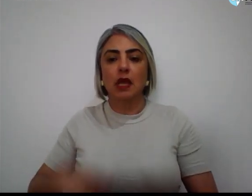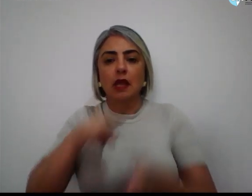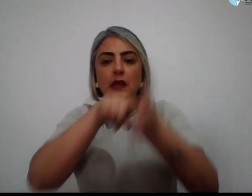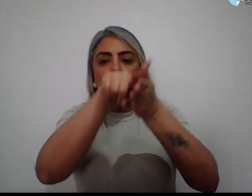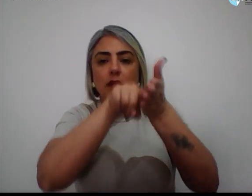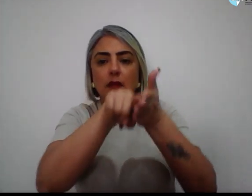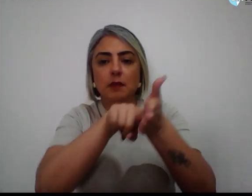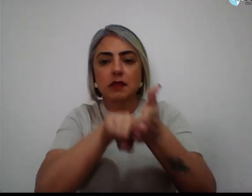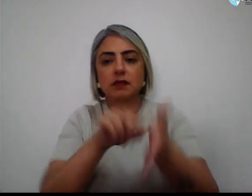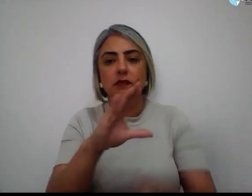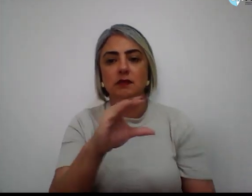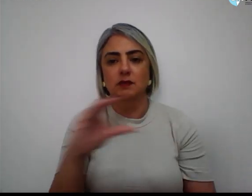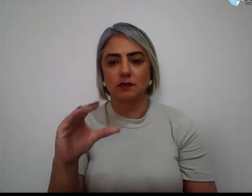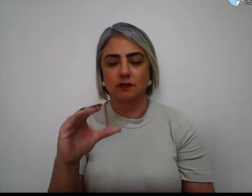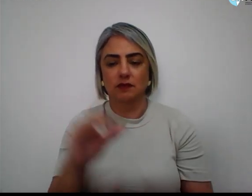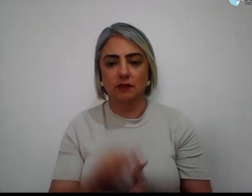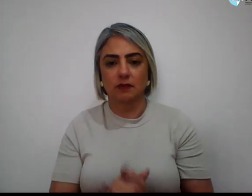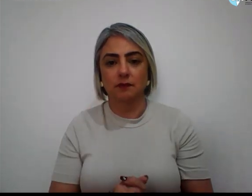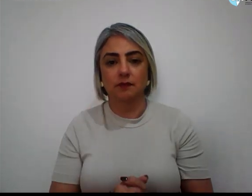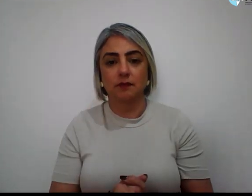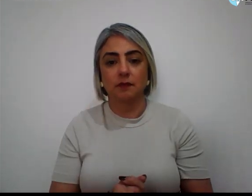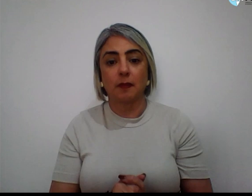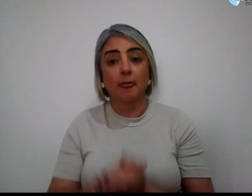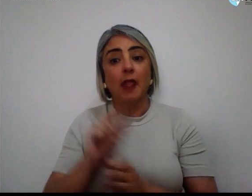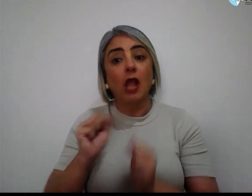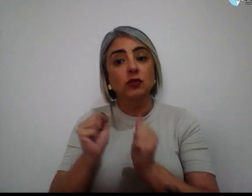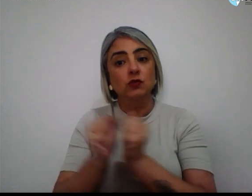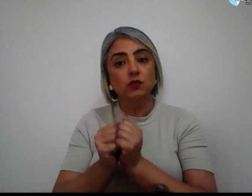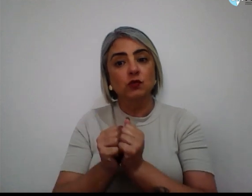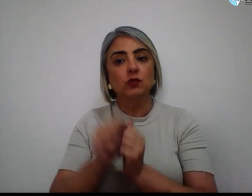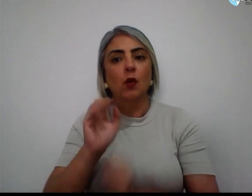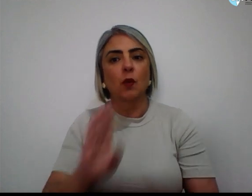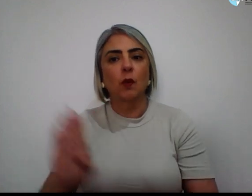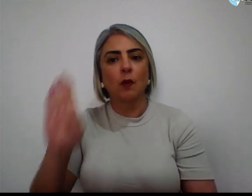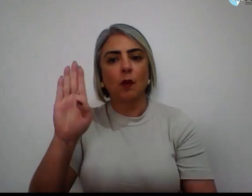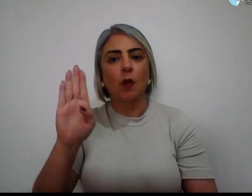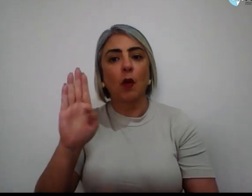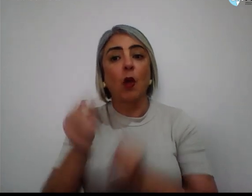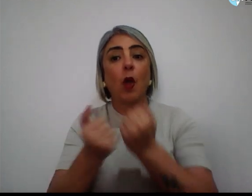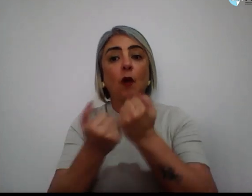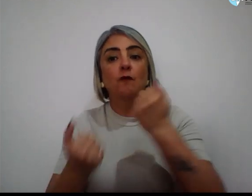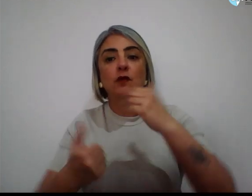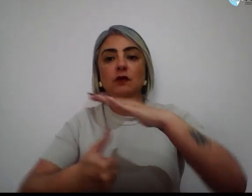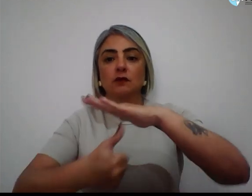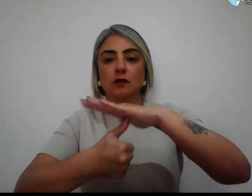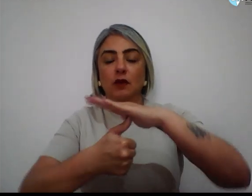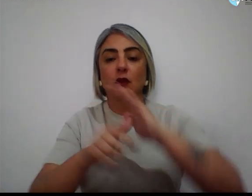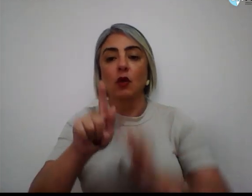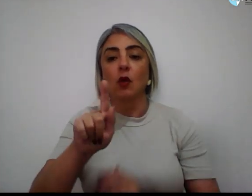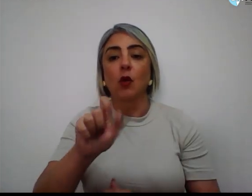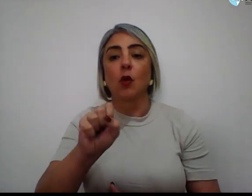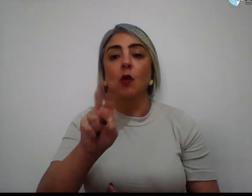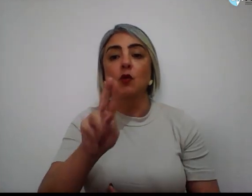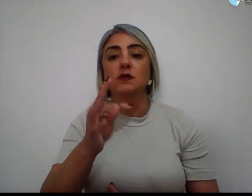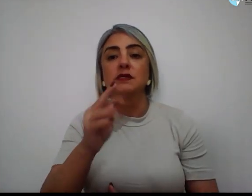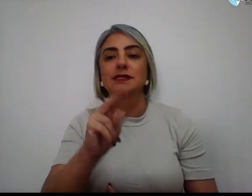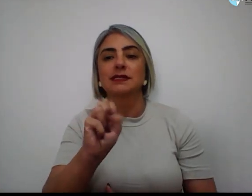científica. Ao lado do candidato a vice-reitor, Gustavo Romero, diretor da